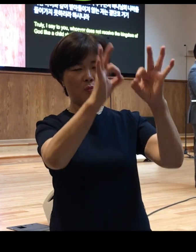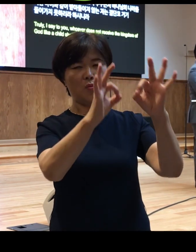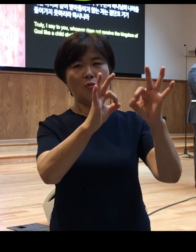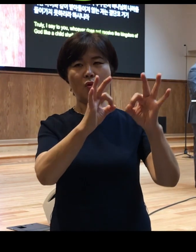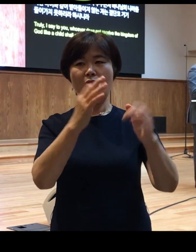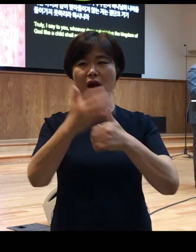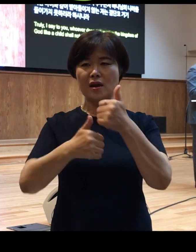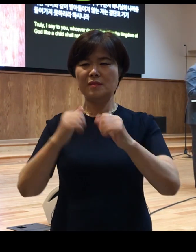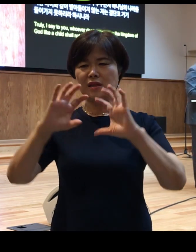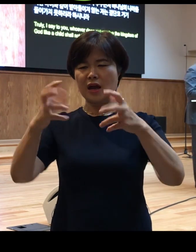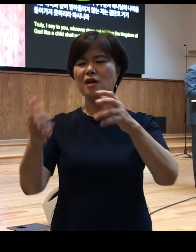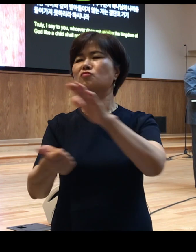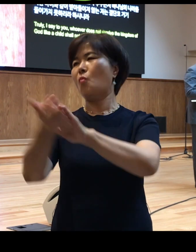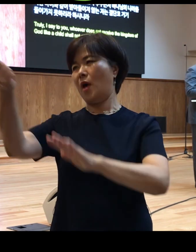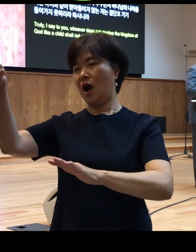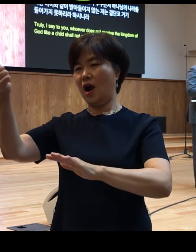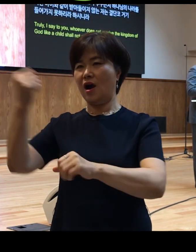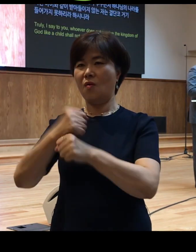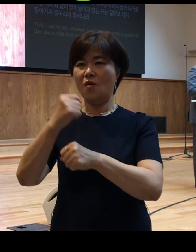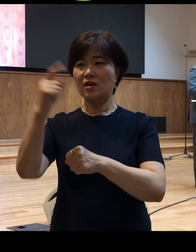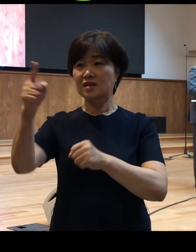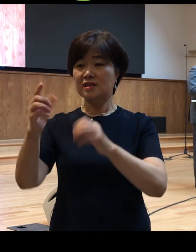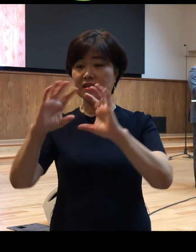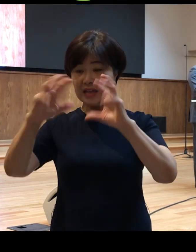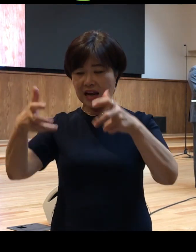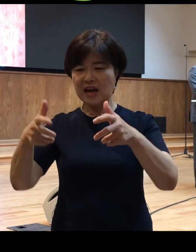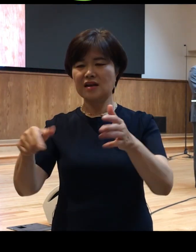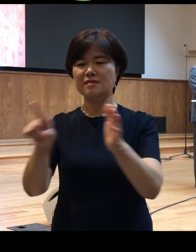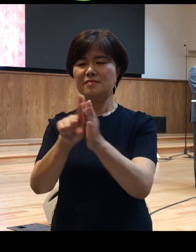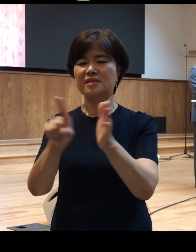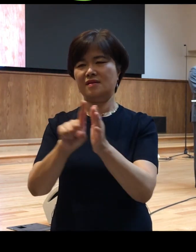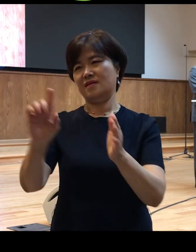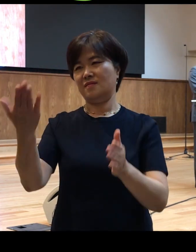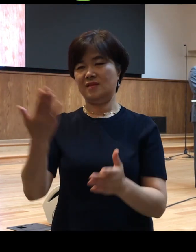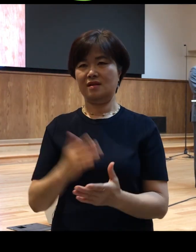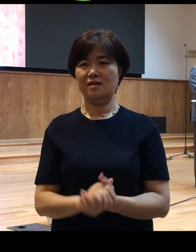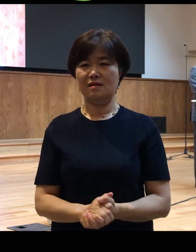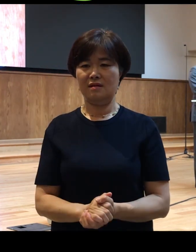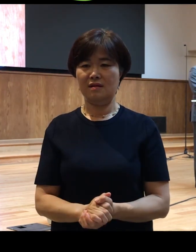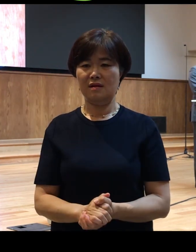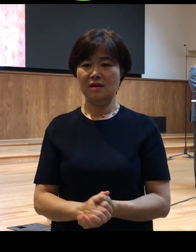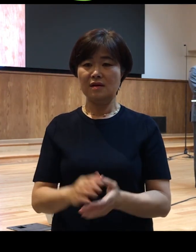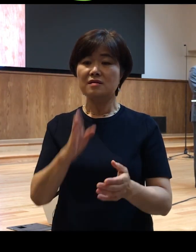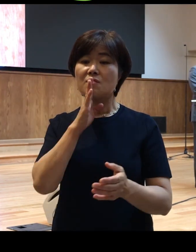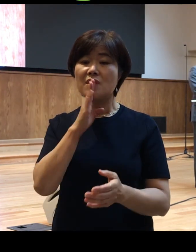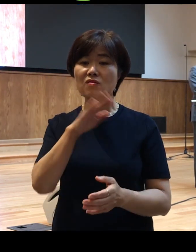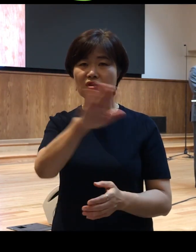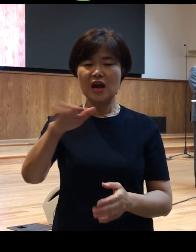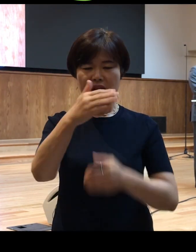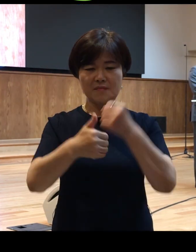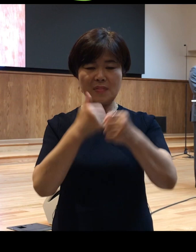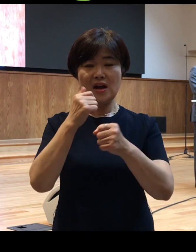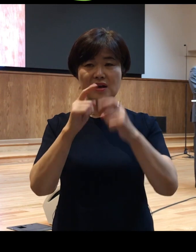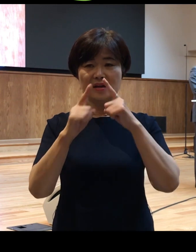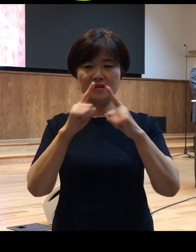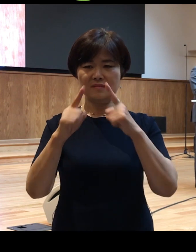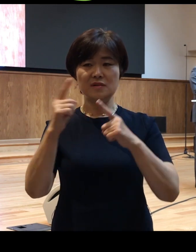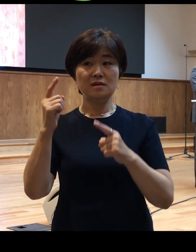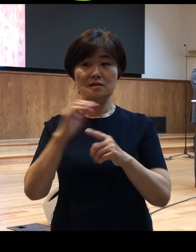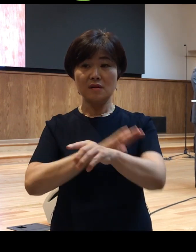나라를 소망하고 그 나라를 믿으라는 것입니다 여러분 사실 우리가 하나님의 말씀을 듣지만 또 읽기도